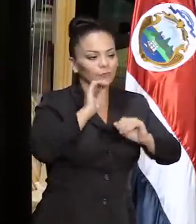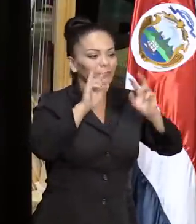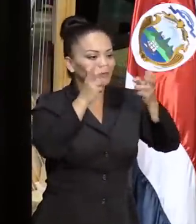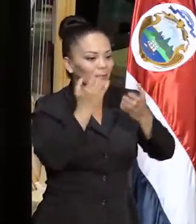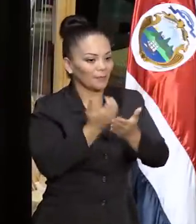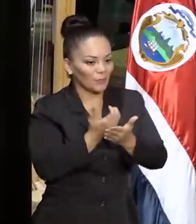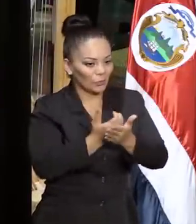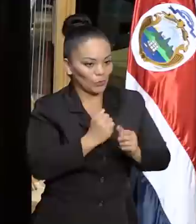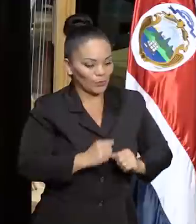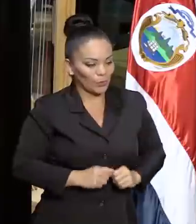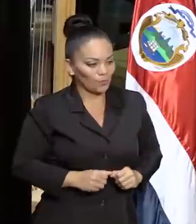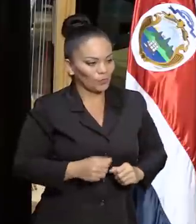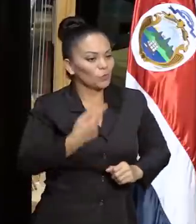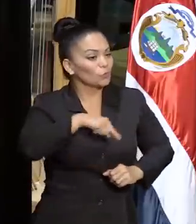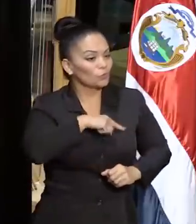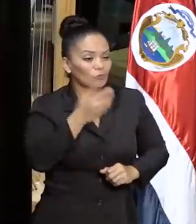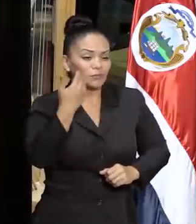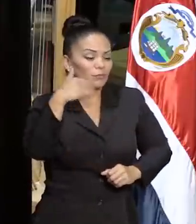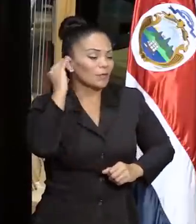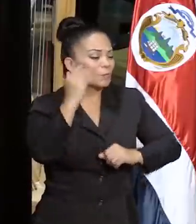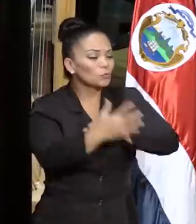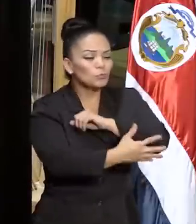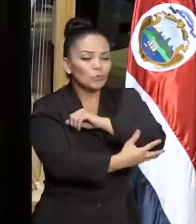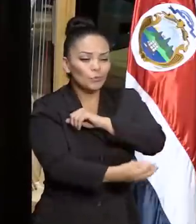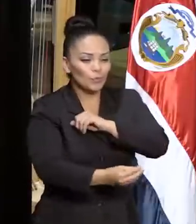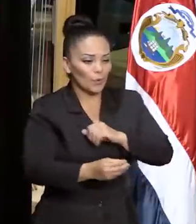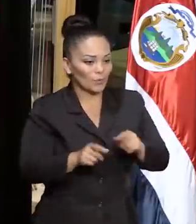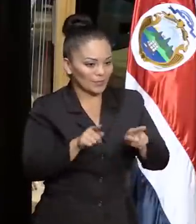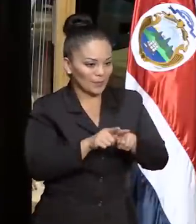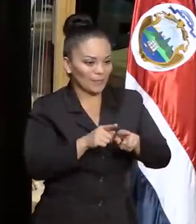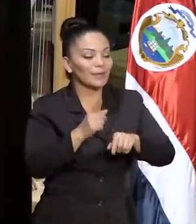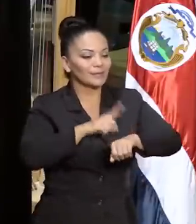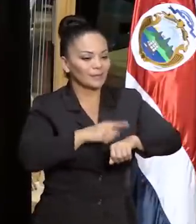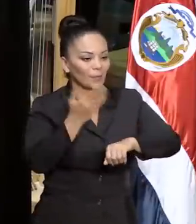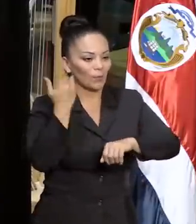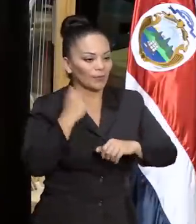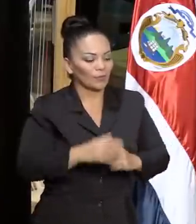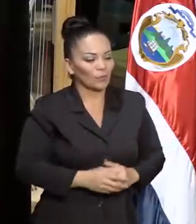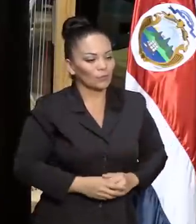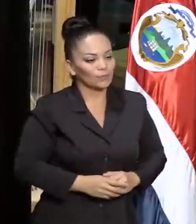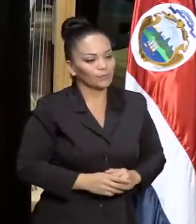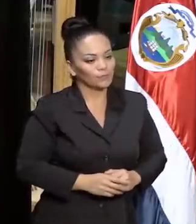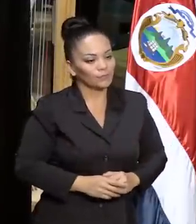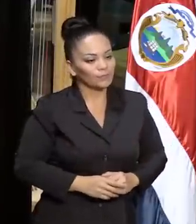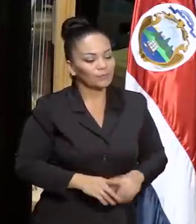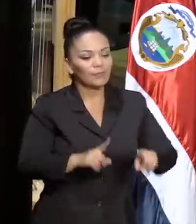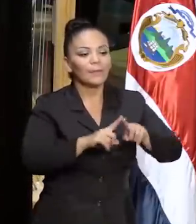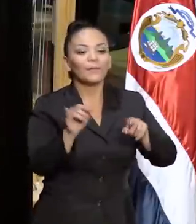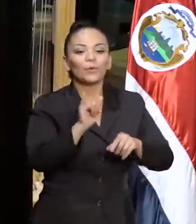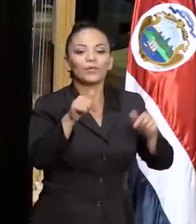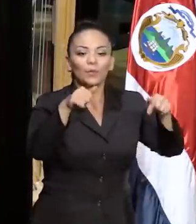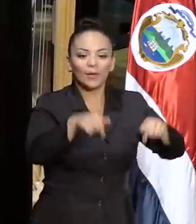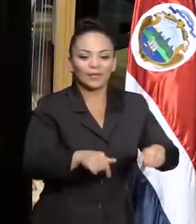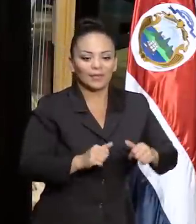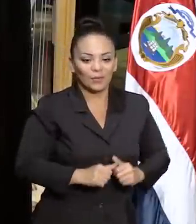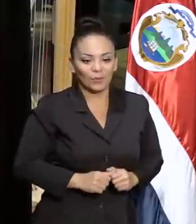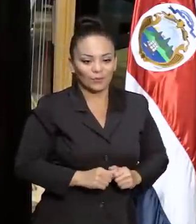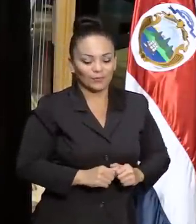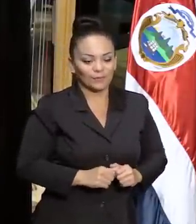económico. Éramos muy pobres también en aquella época. Pero al igual que hoy,